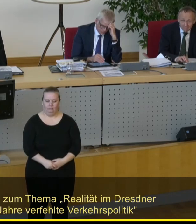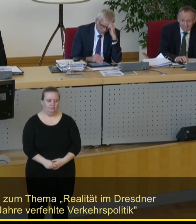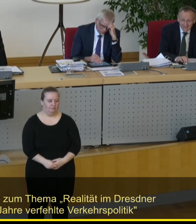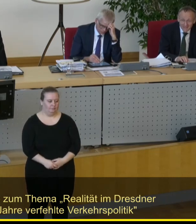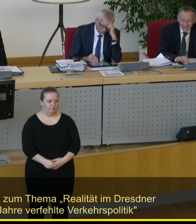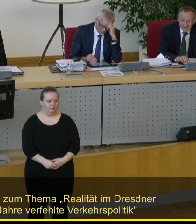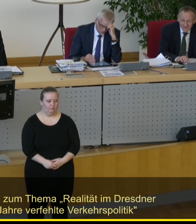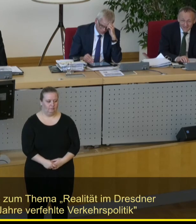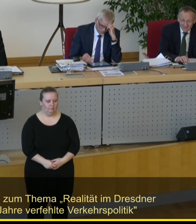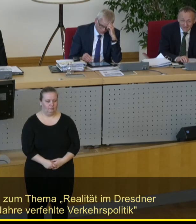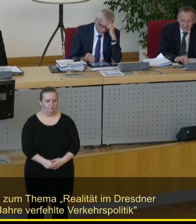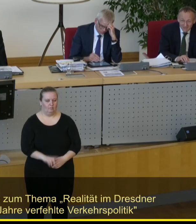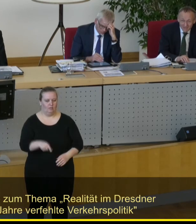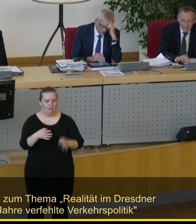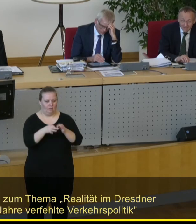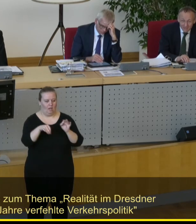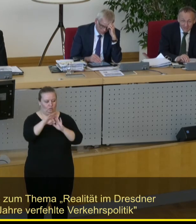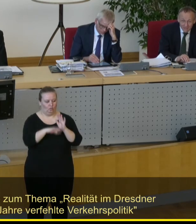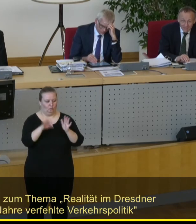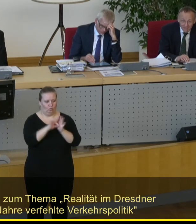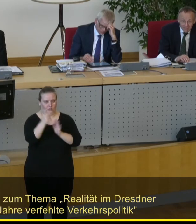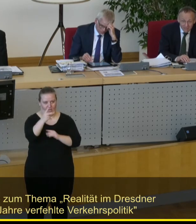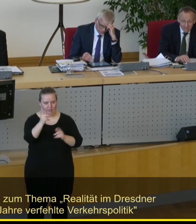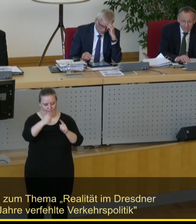Dann haben wir den Tagesordnungspunkt 2 geschafft. Kommt.